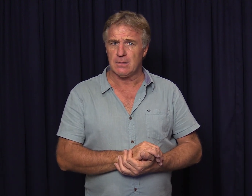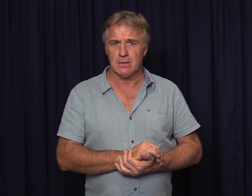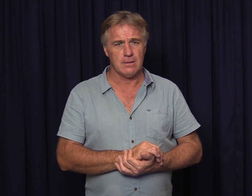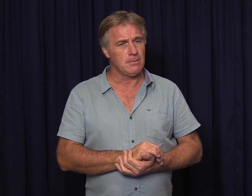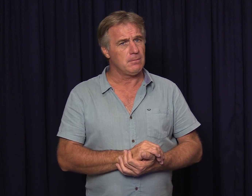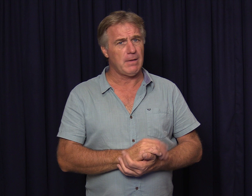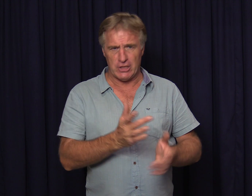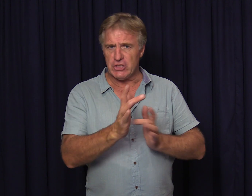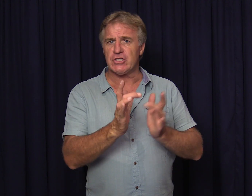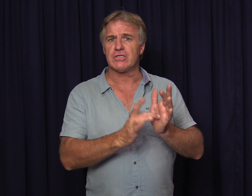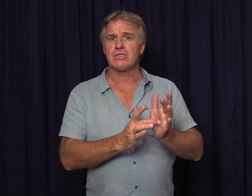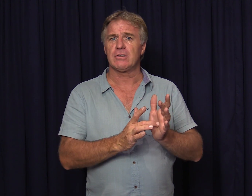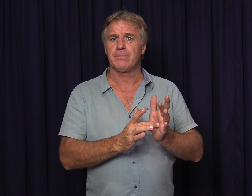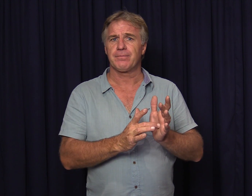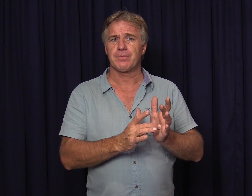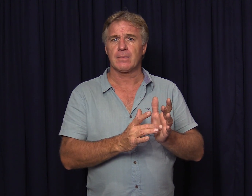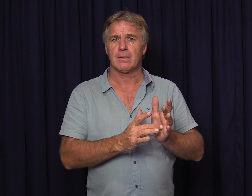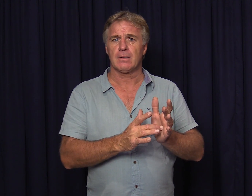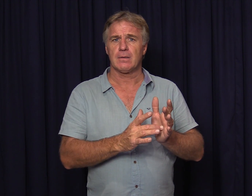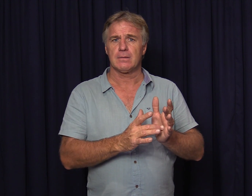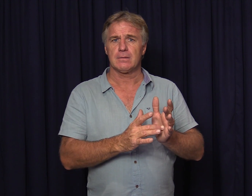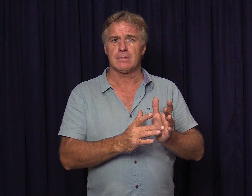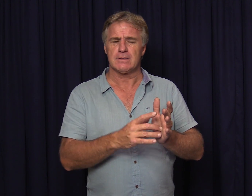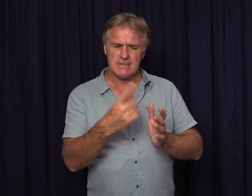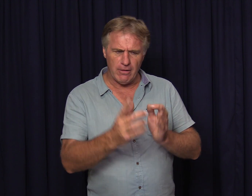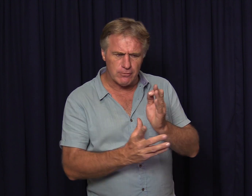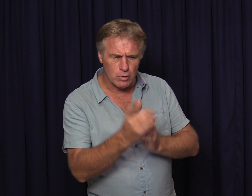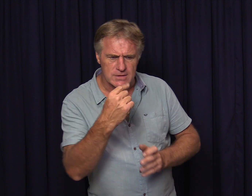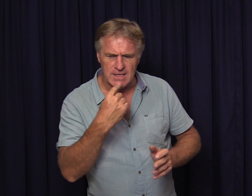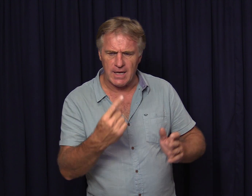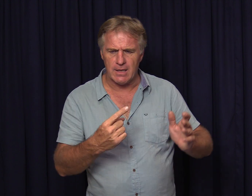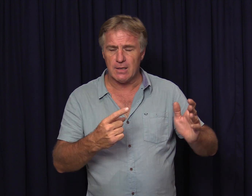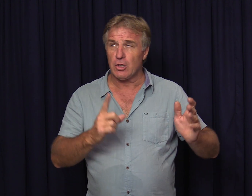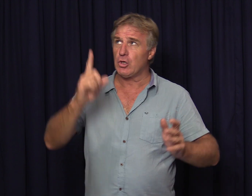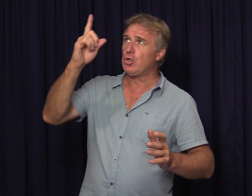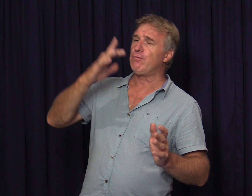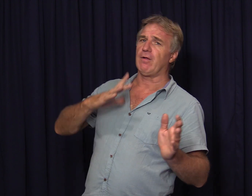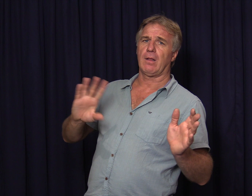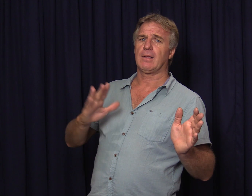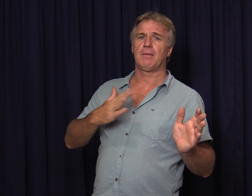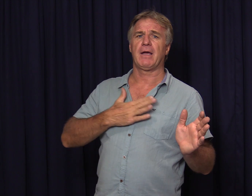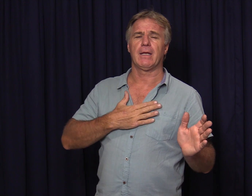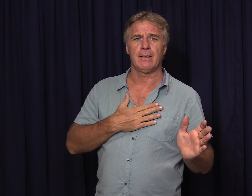maar jesus self God sê jy wil nie myne